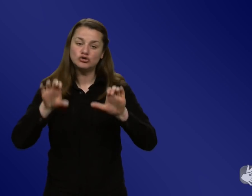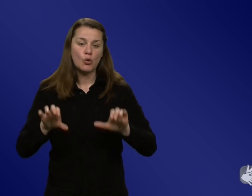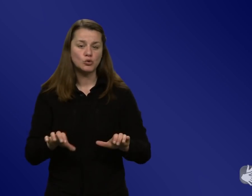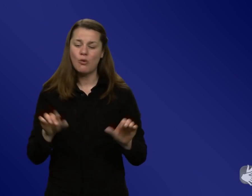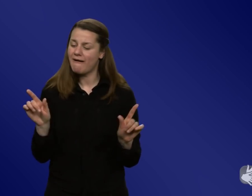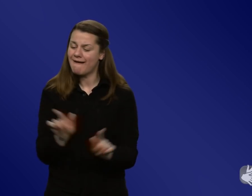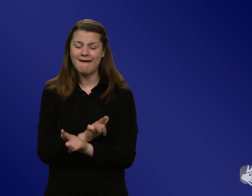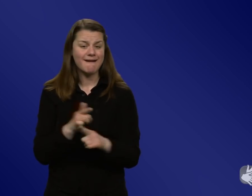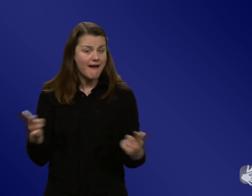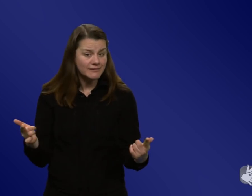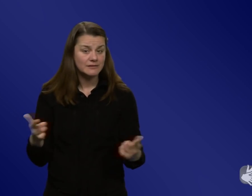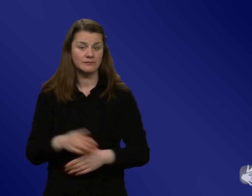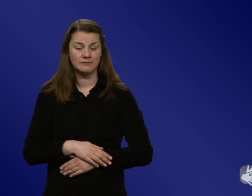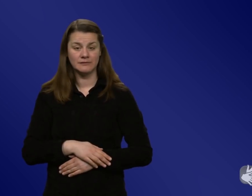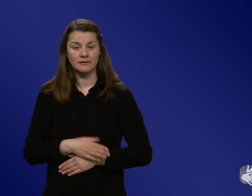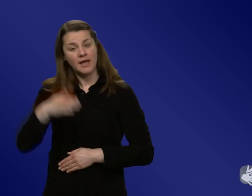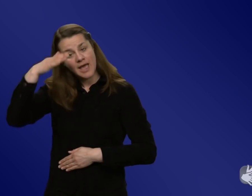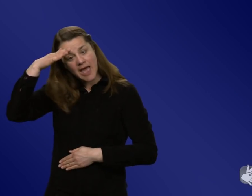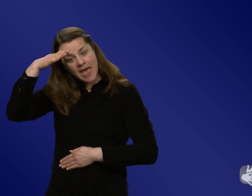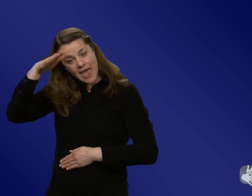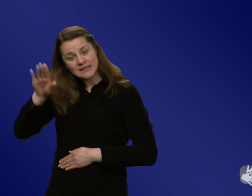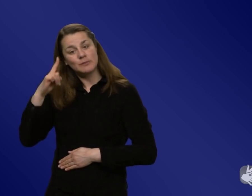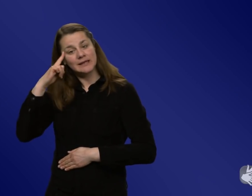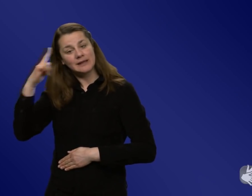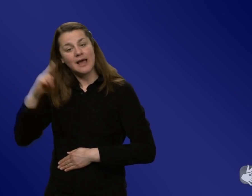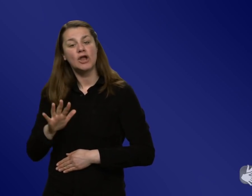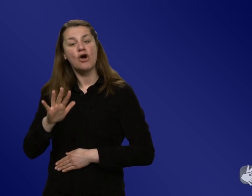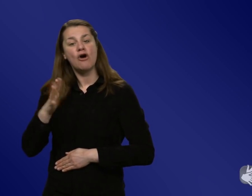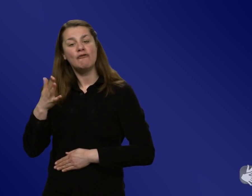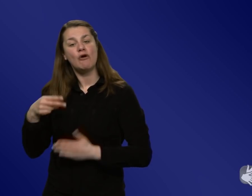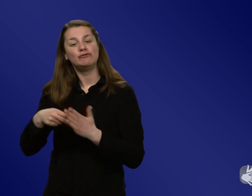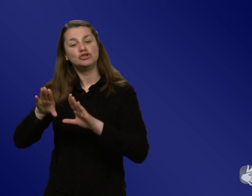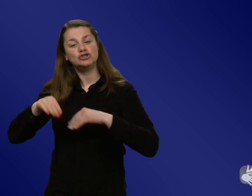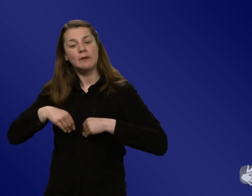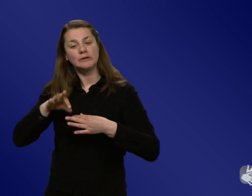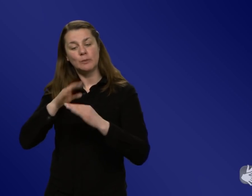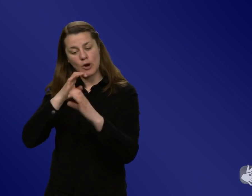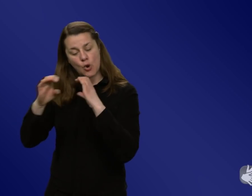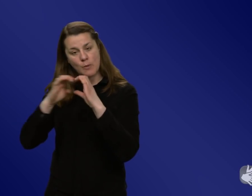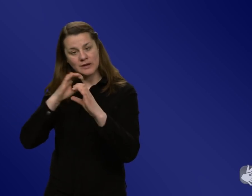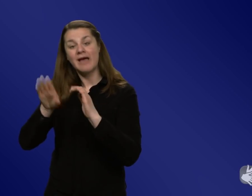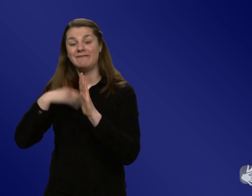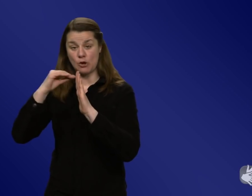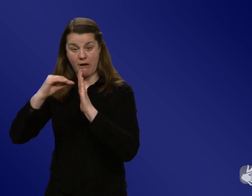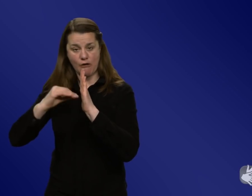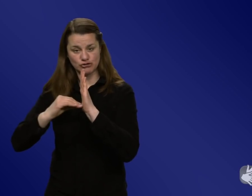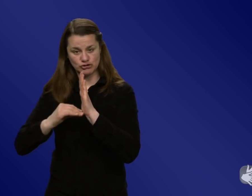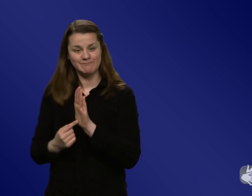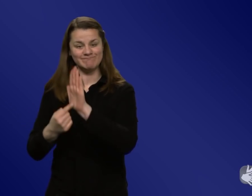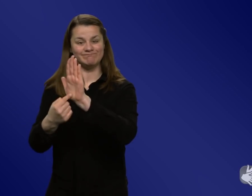Expertenrat die fünfte Stellungnahme zur Kommunikation verfasst, wo wir das nochmal ein bisschen aufdröseln, dass es eine solche Struktur